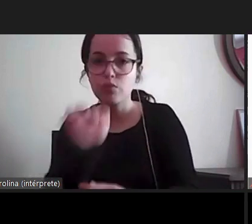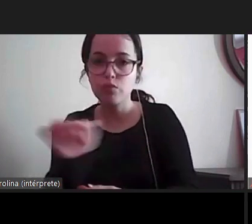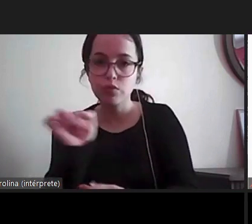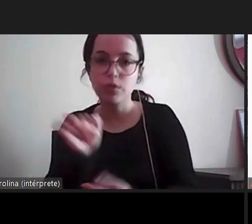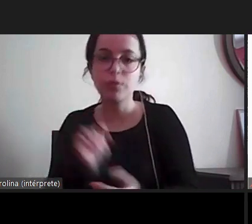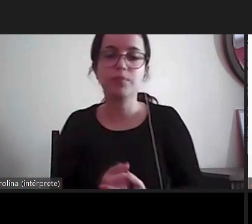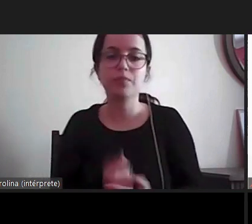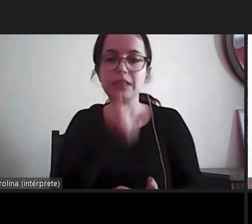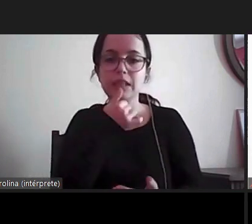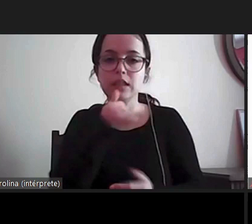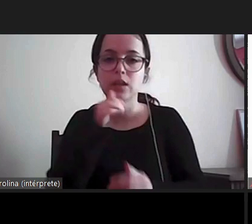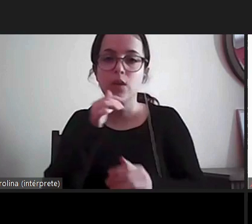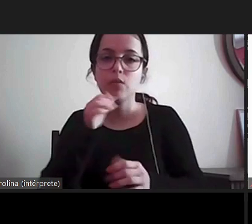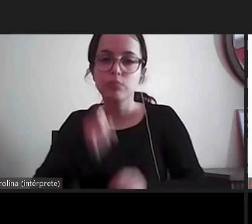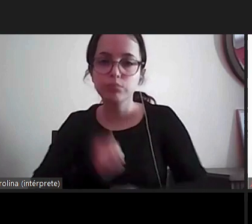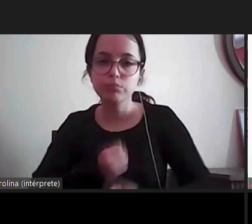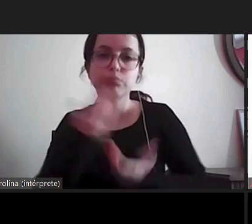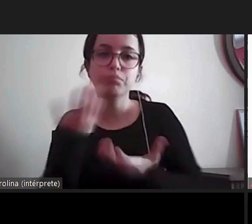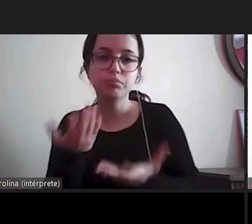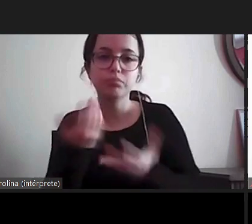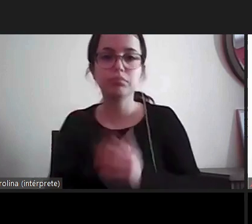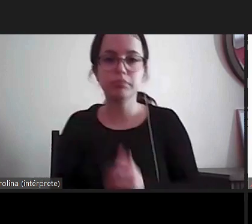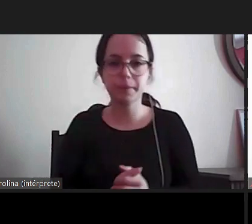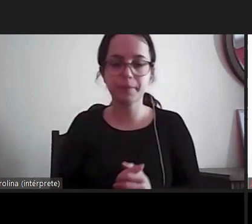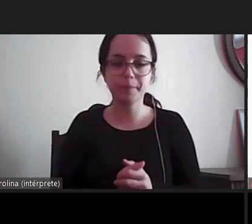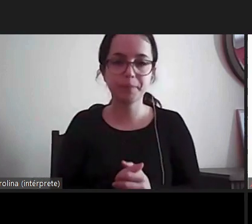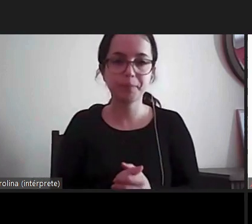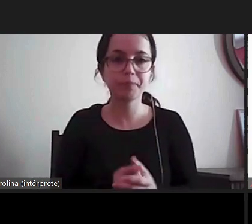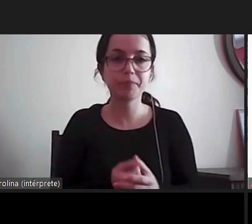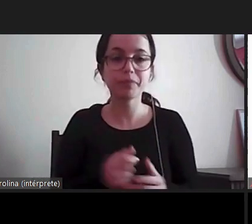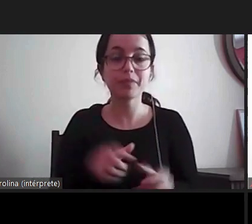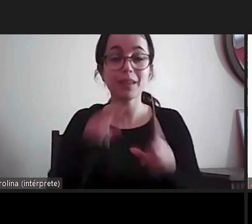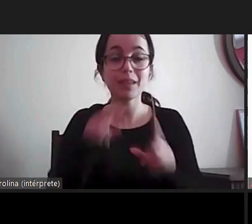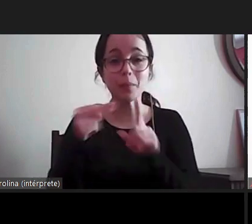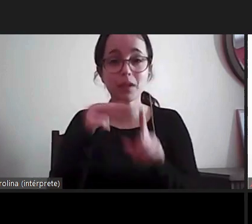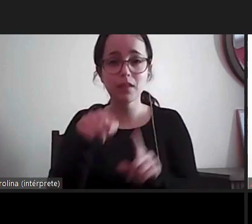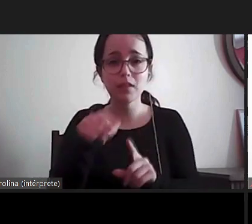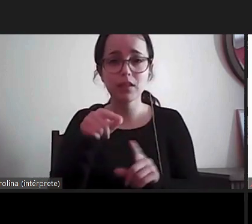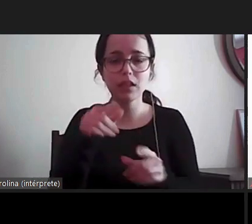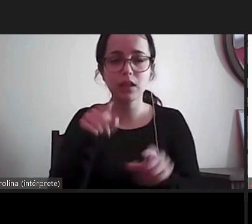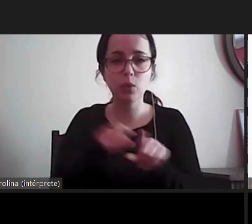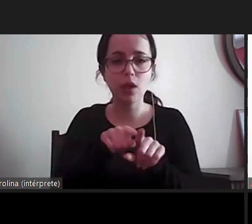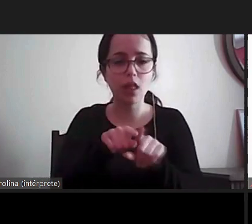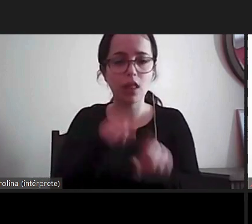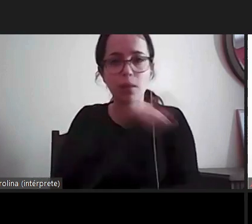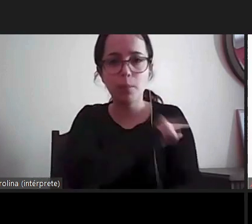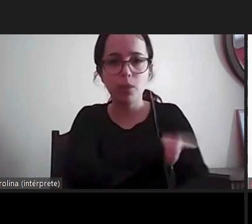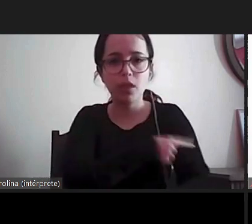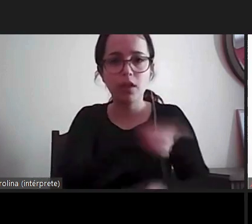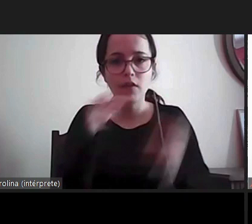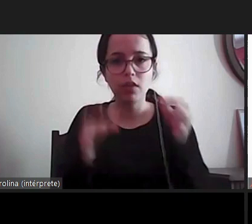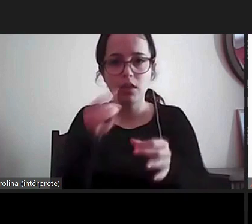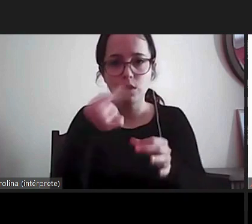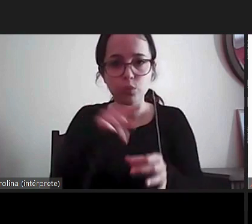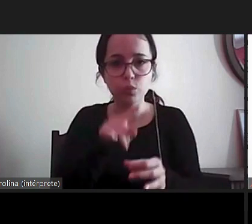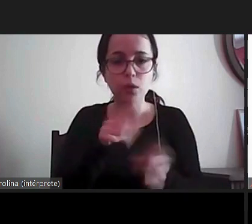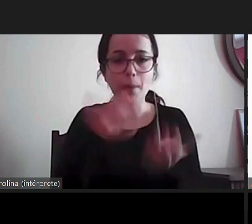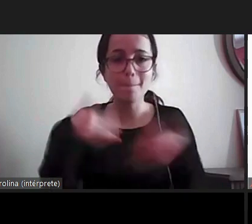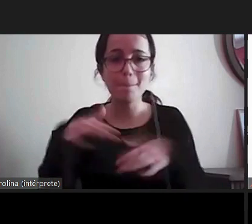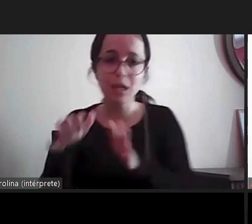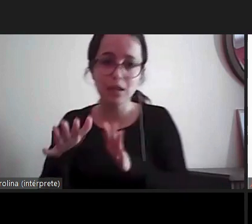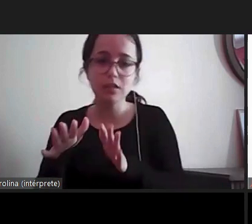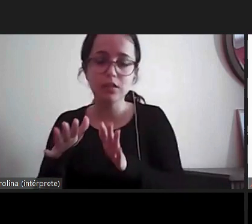solução e por isso portanto é nessa medida que dizemos que não há poderes vinculativos no entanto o estatuto do provedor de justiça